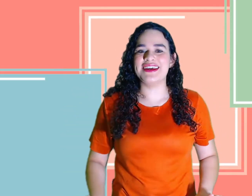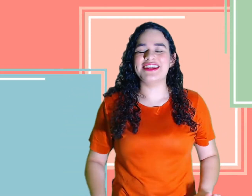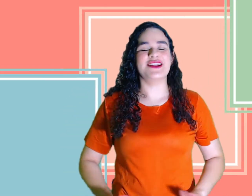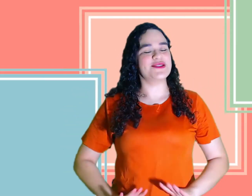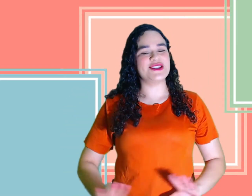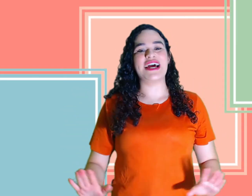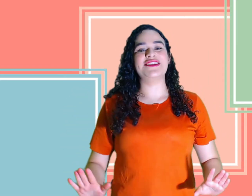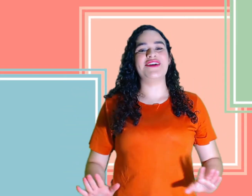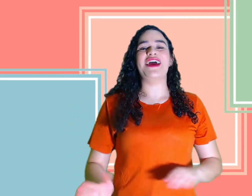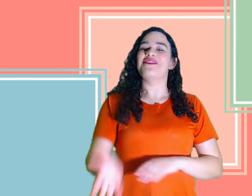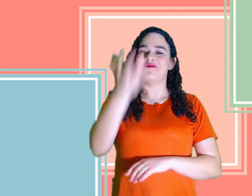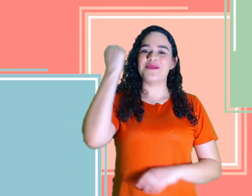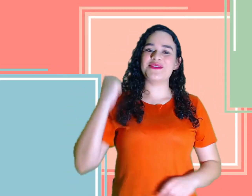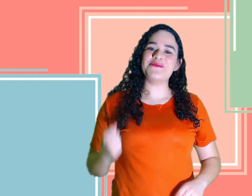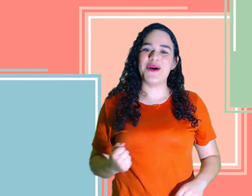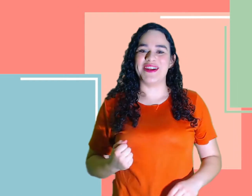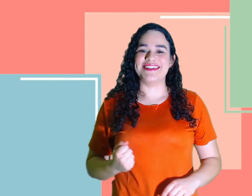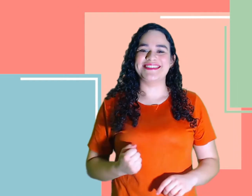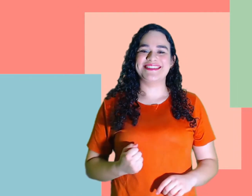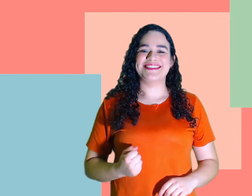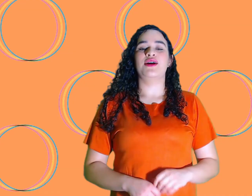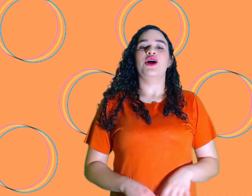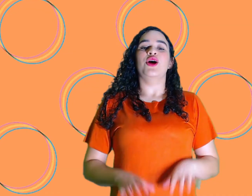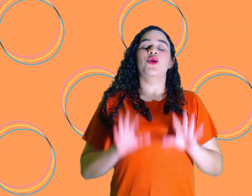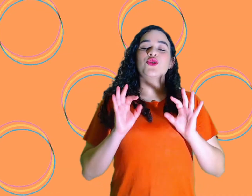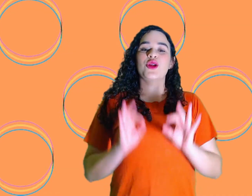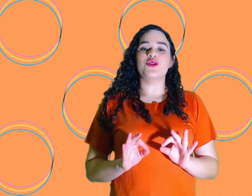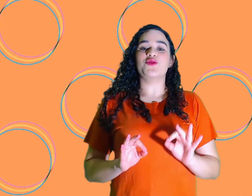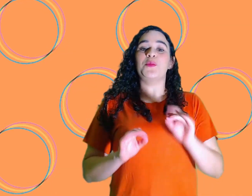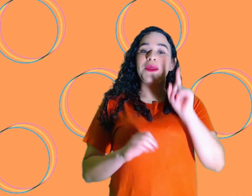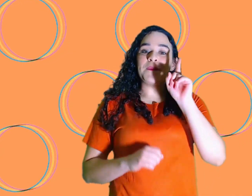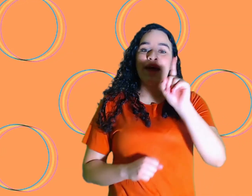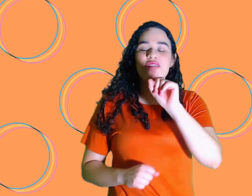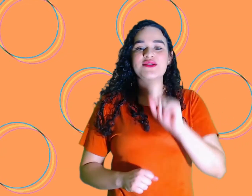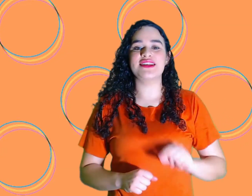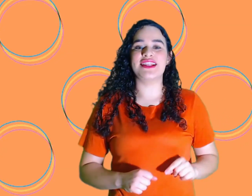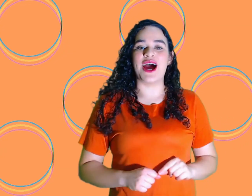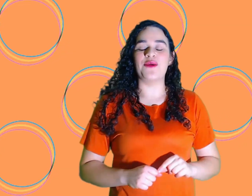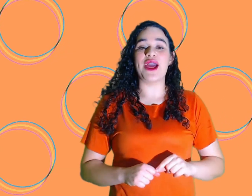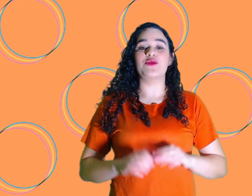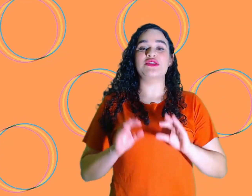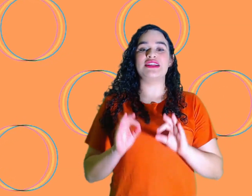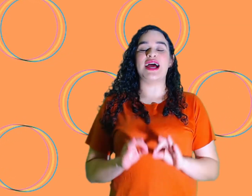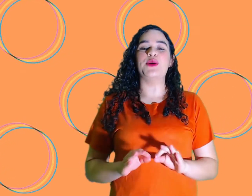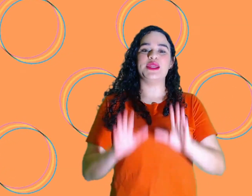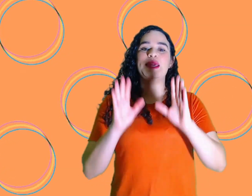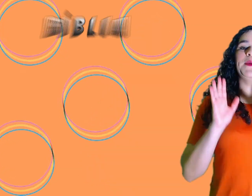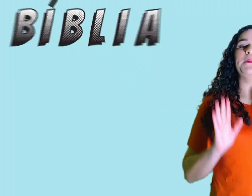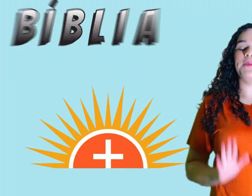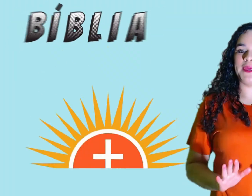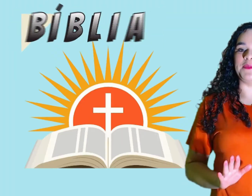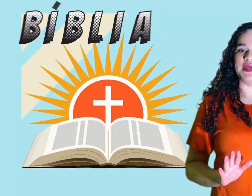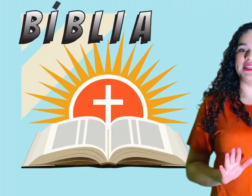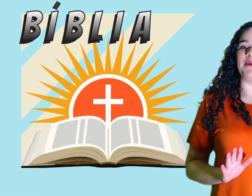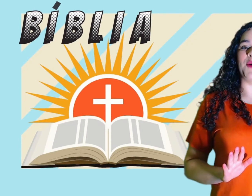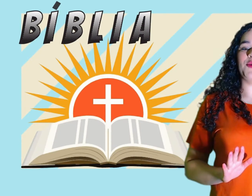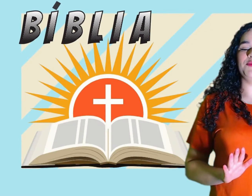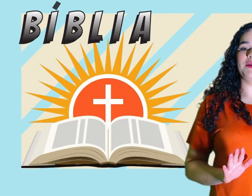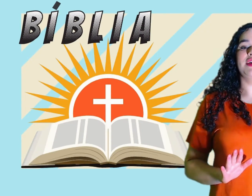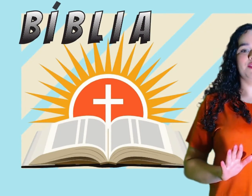Então se já tiver, vamos embora! Agora, o nosso primeiro sinal é o sinal de Bíblia, tá bom? Então vamos